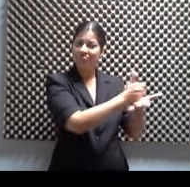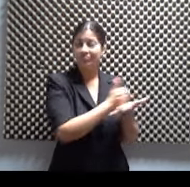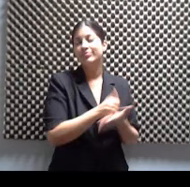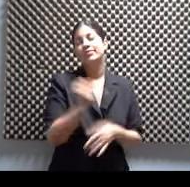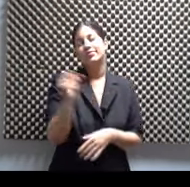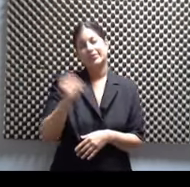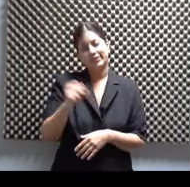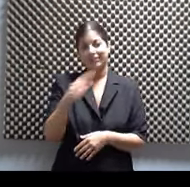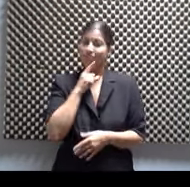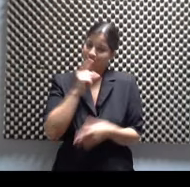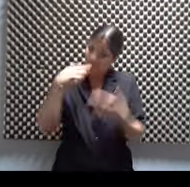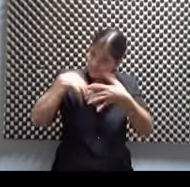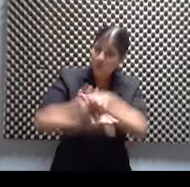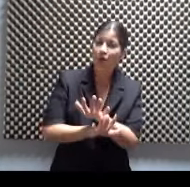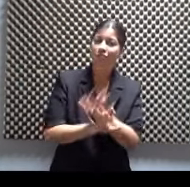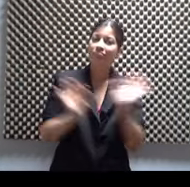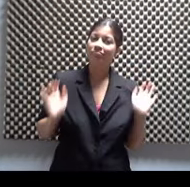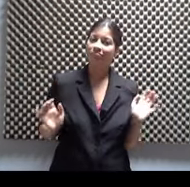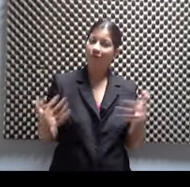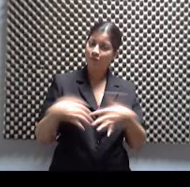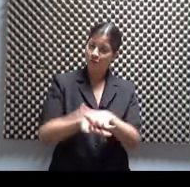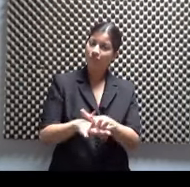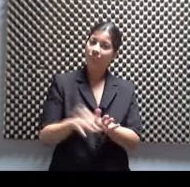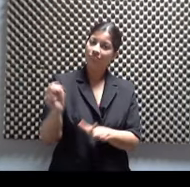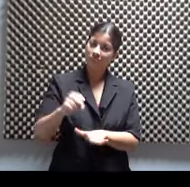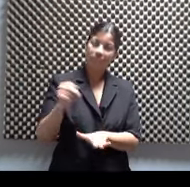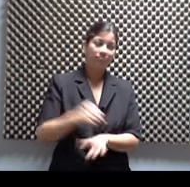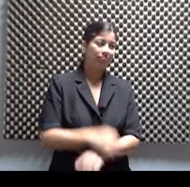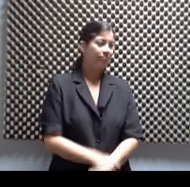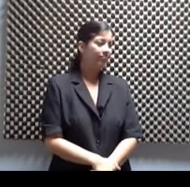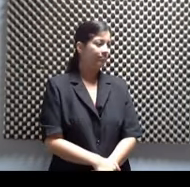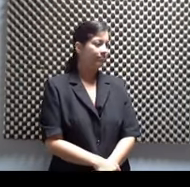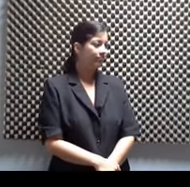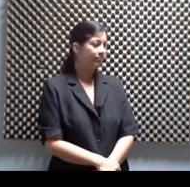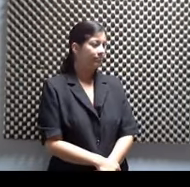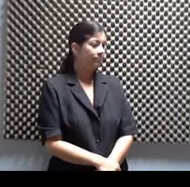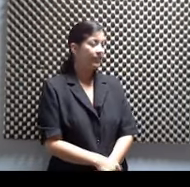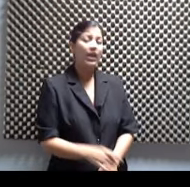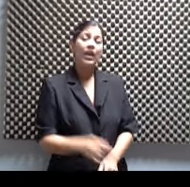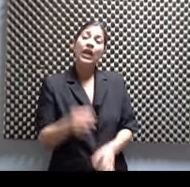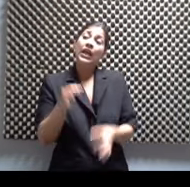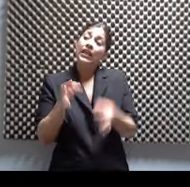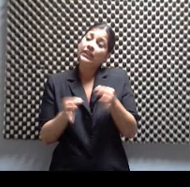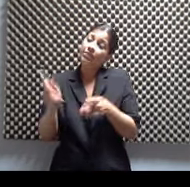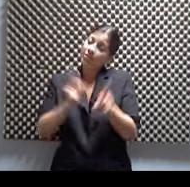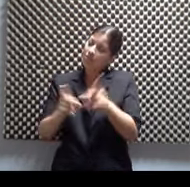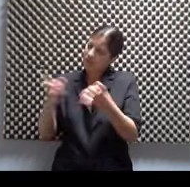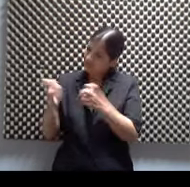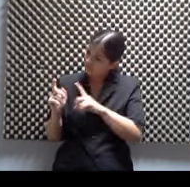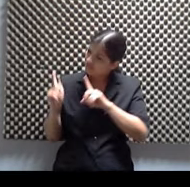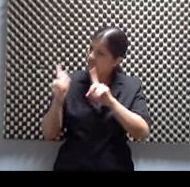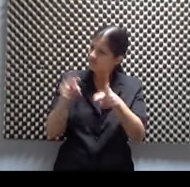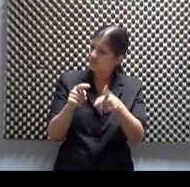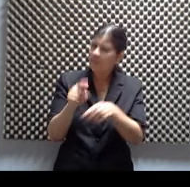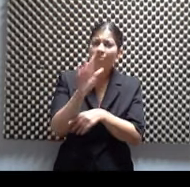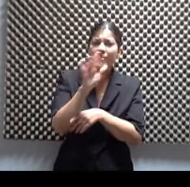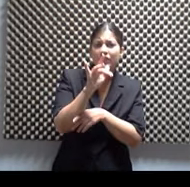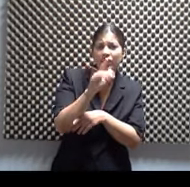es fusión. Claro, claro. Sí, te puedo decir. Y entonces, si las personas quieren ir a ver este espectáculo del 25 y el 24,